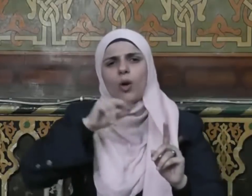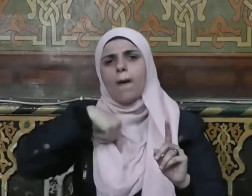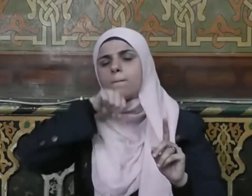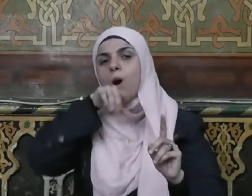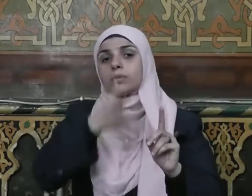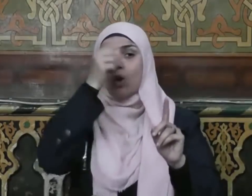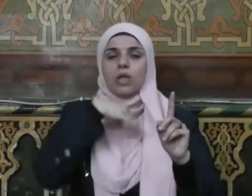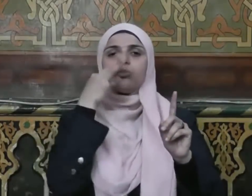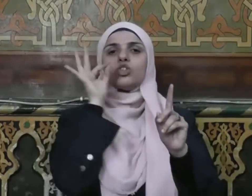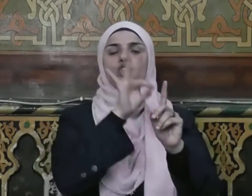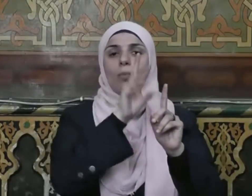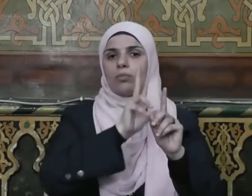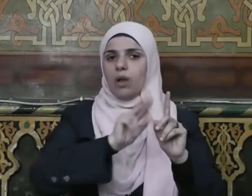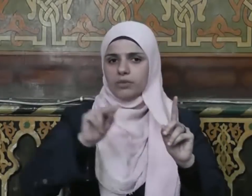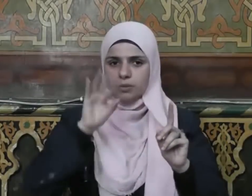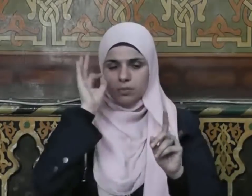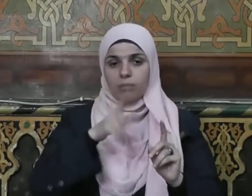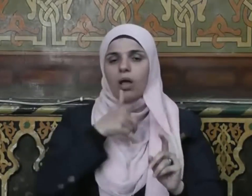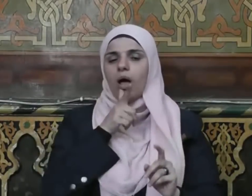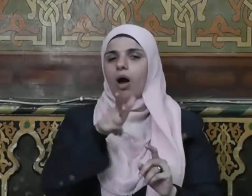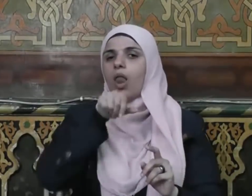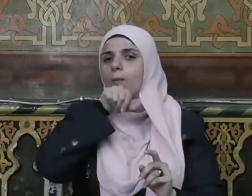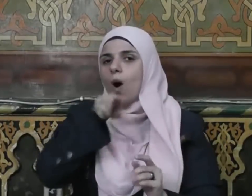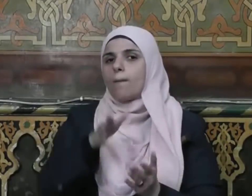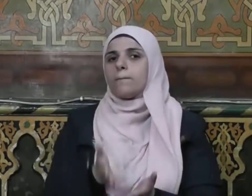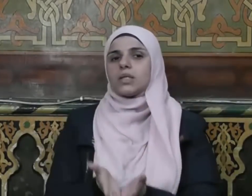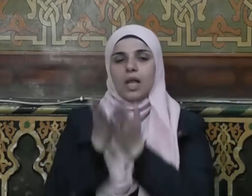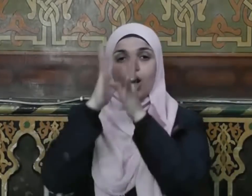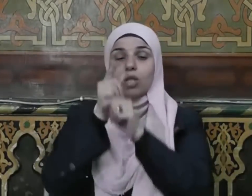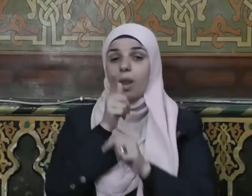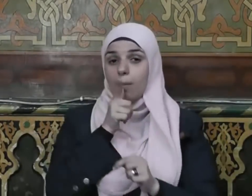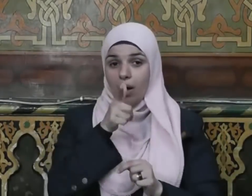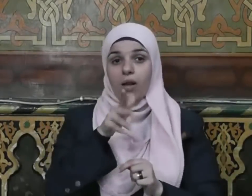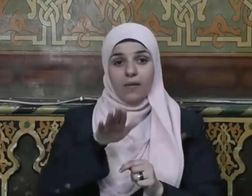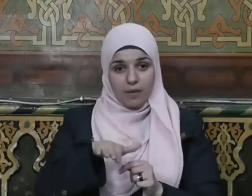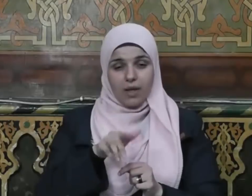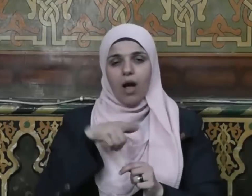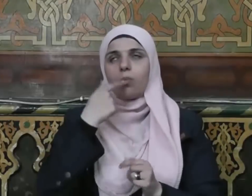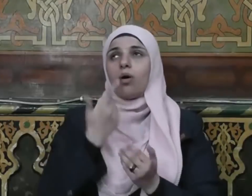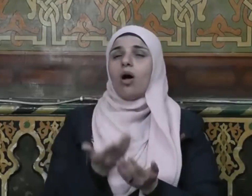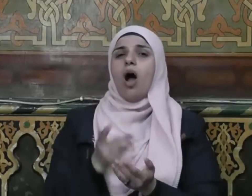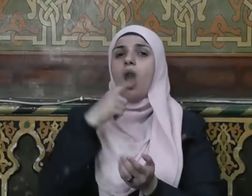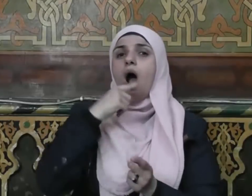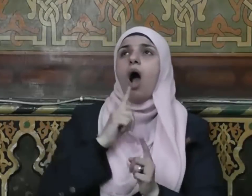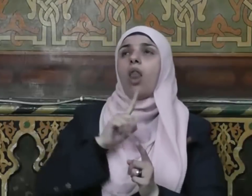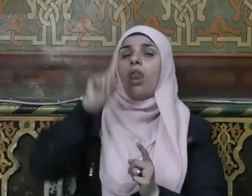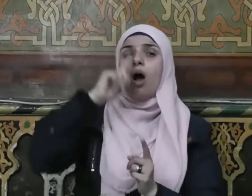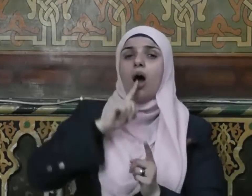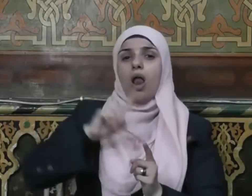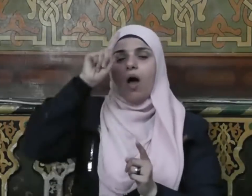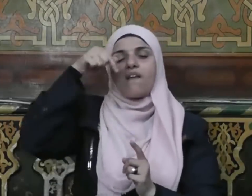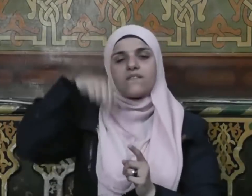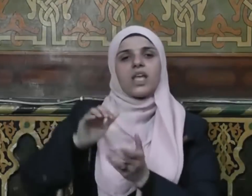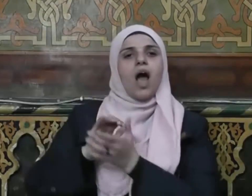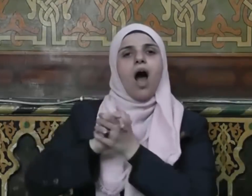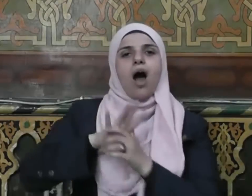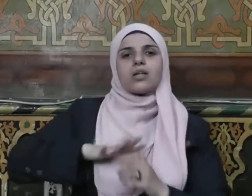صلى الله عليه وسلم فقال صلى الله عليه وسلم الله الله في أصحابي